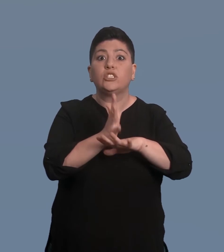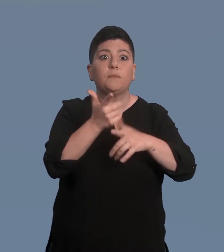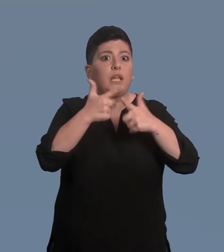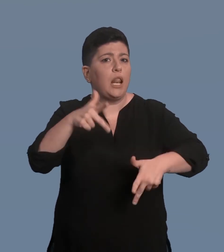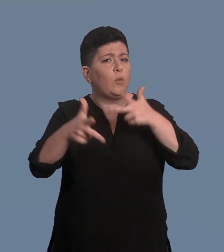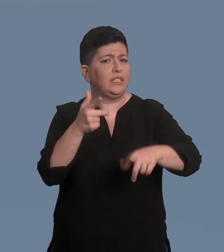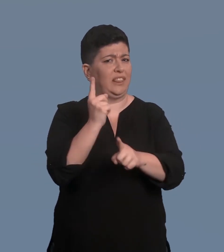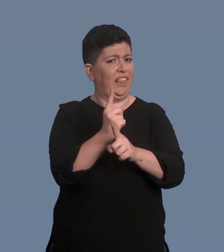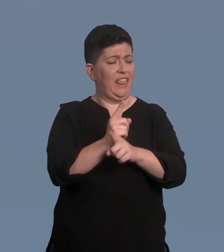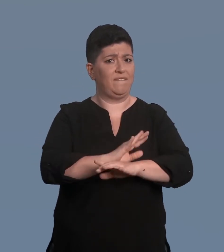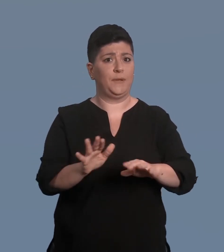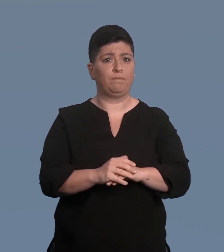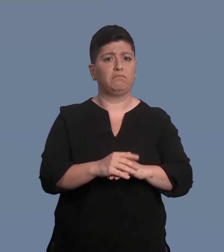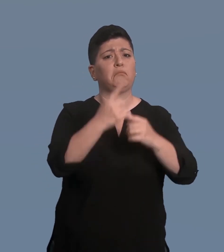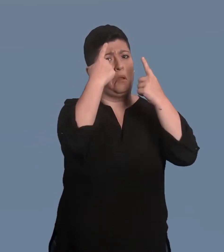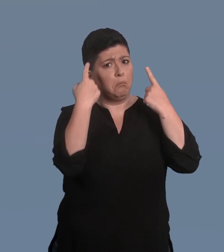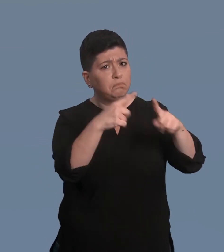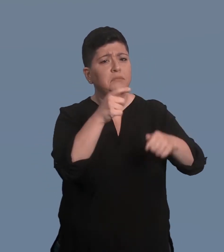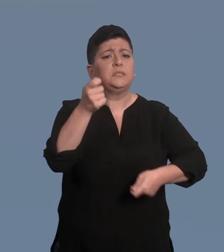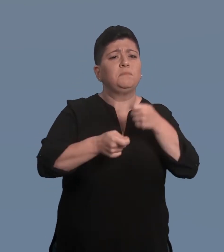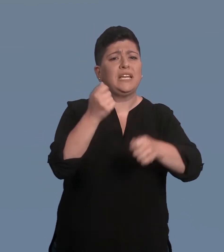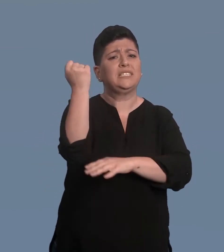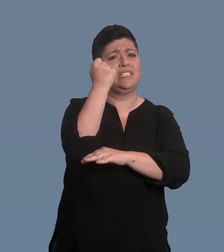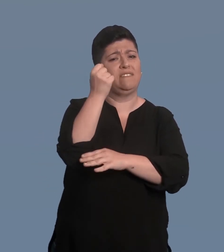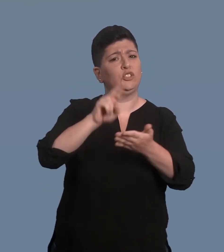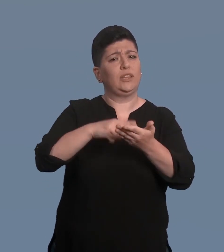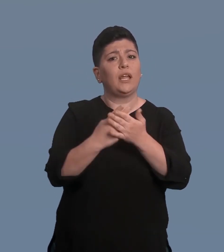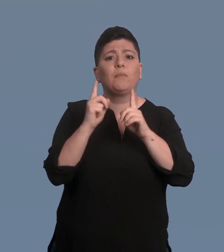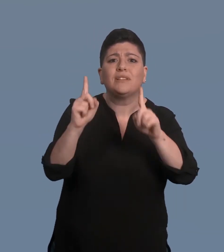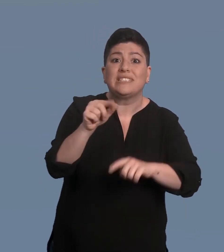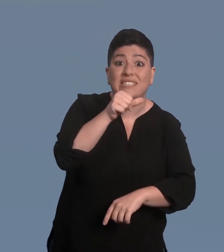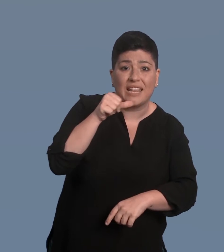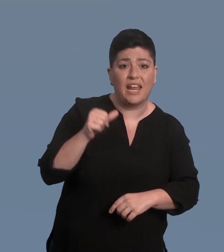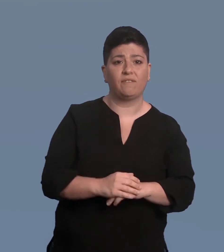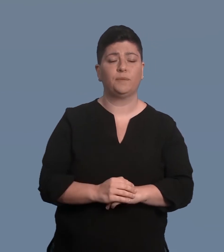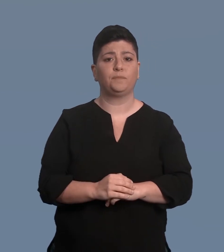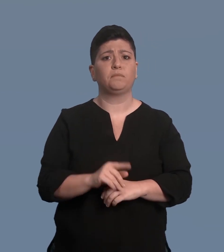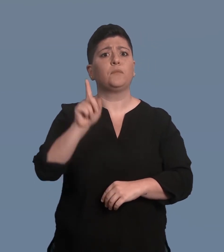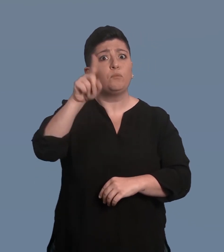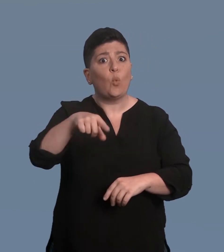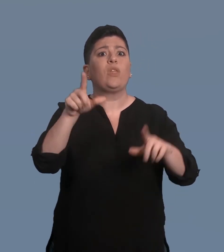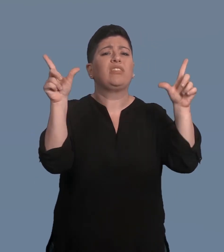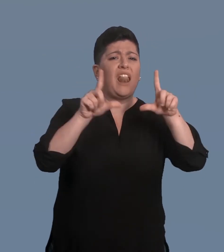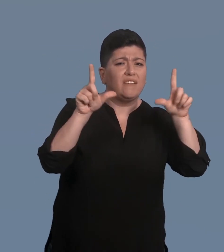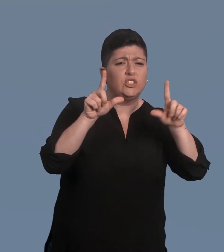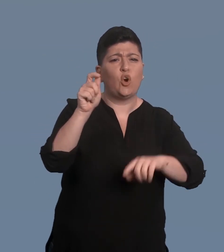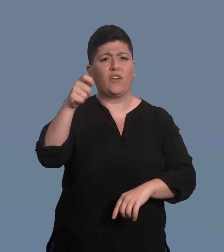interpretariato necessari nei contatti. È inoltre agevolato l'accesso alle trasmissioni televisive e ai film